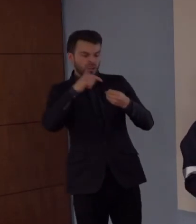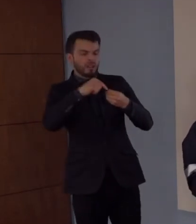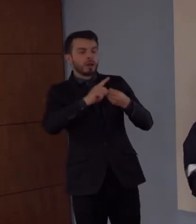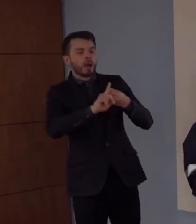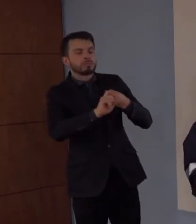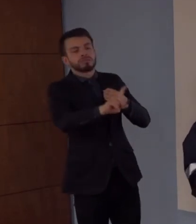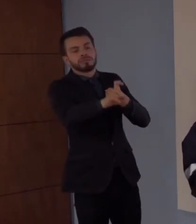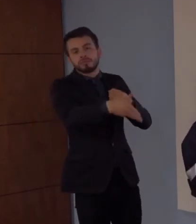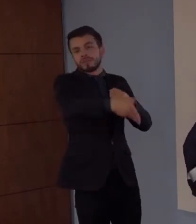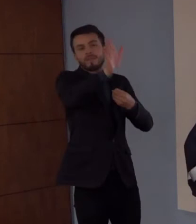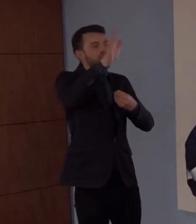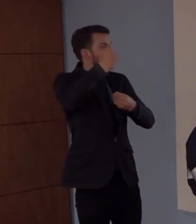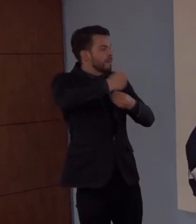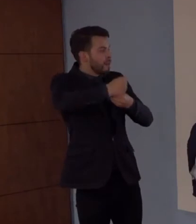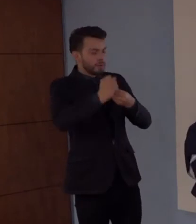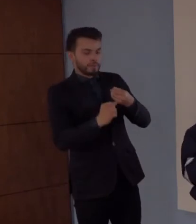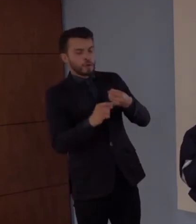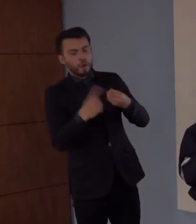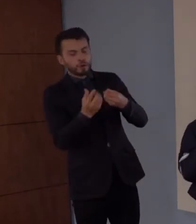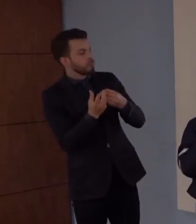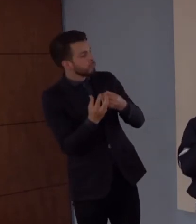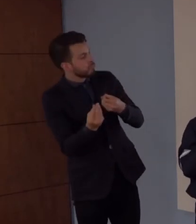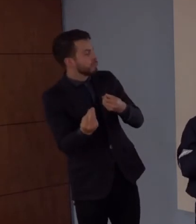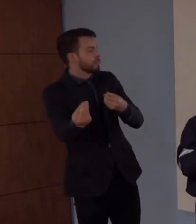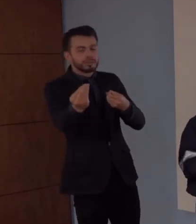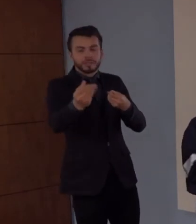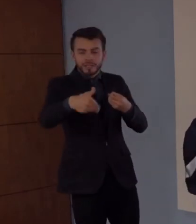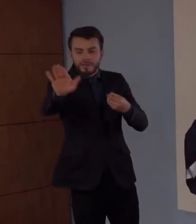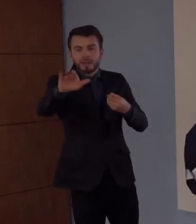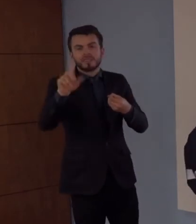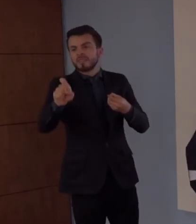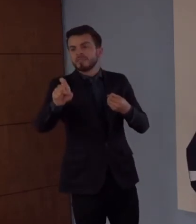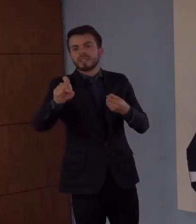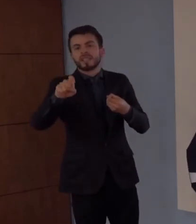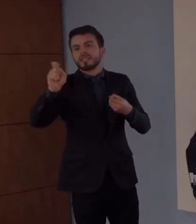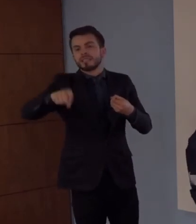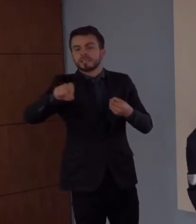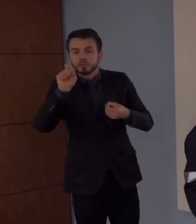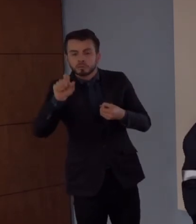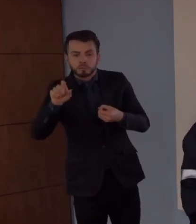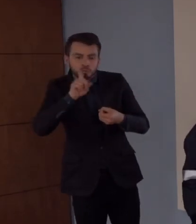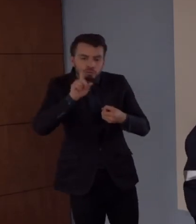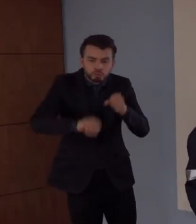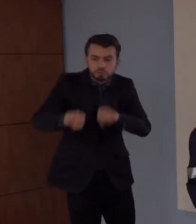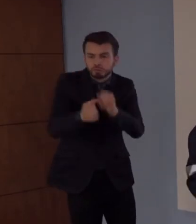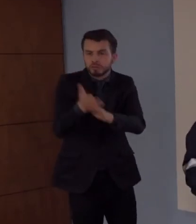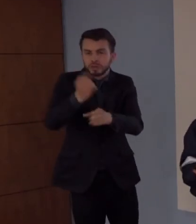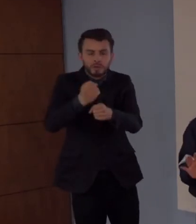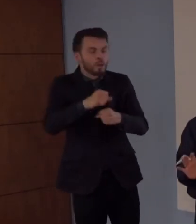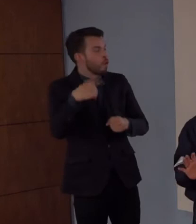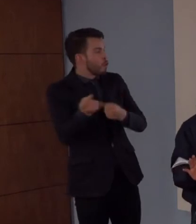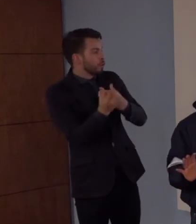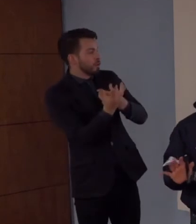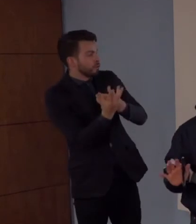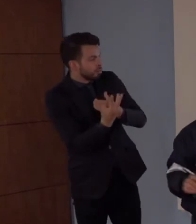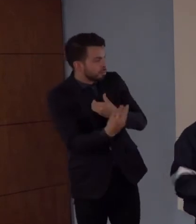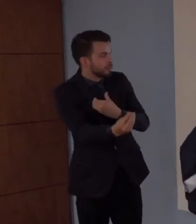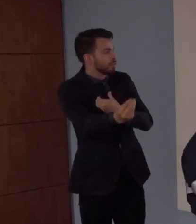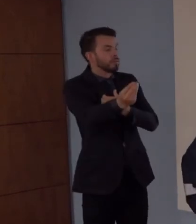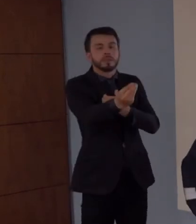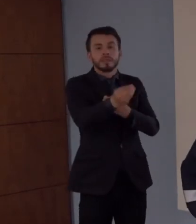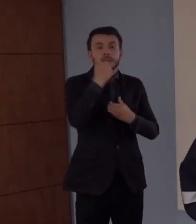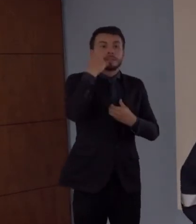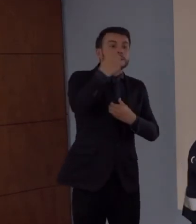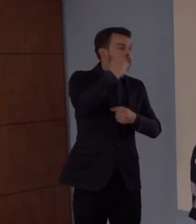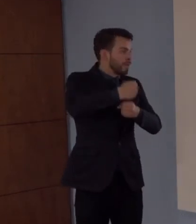10 salieron a comprar víveres, debería ser 1 de cada 10, no 2, y 1 de cada 10 salió a pasear su mascota. Muy bien.